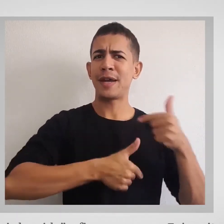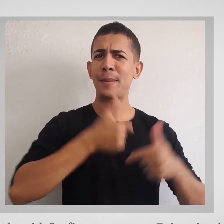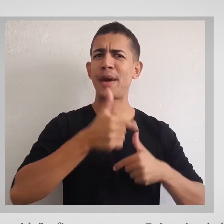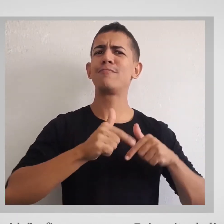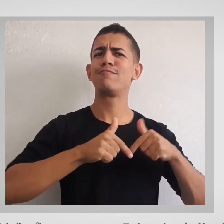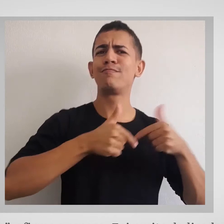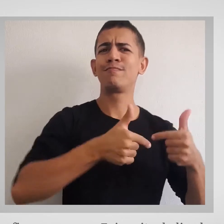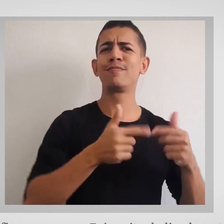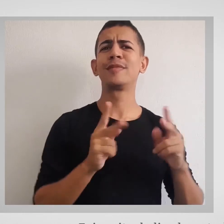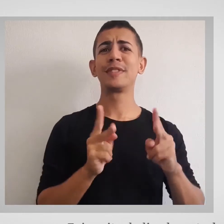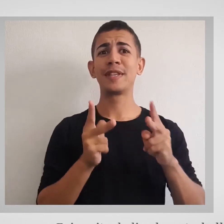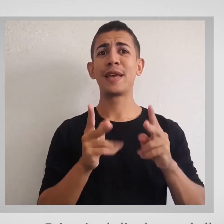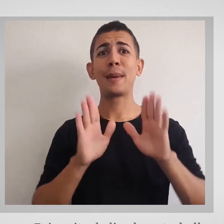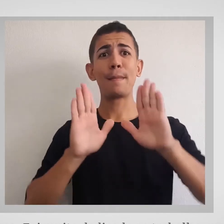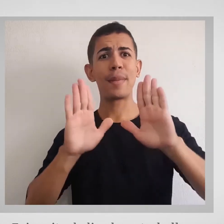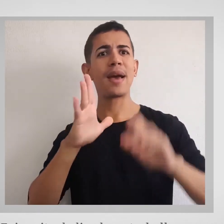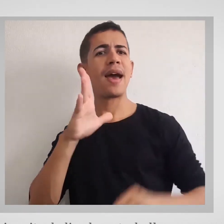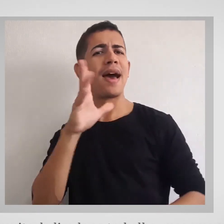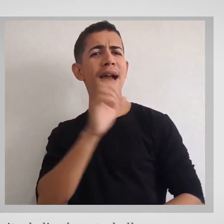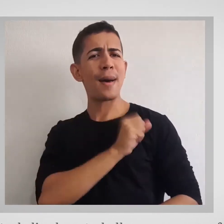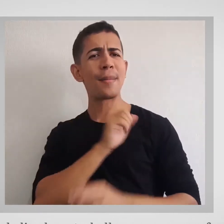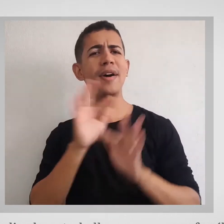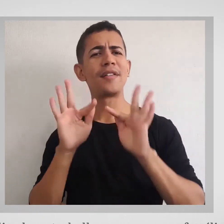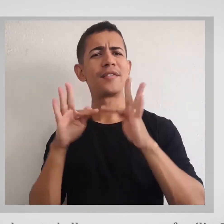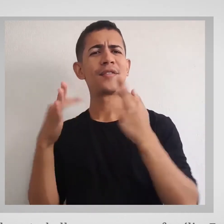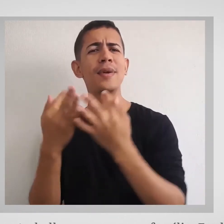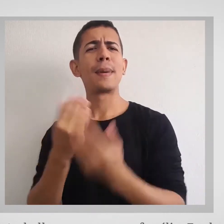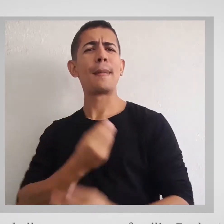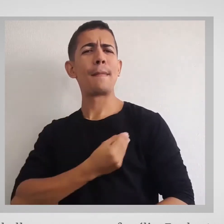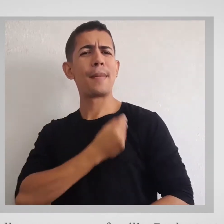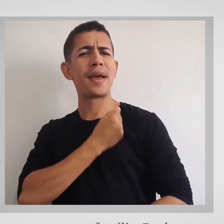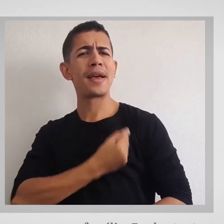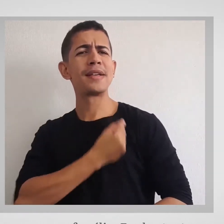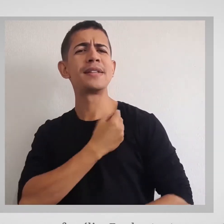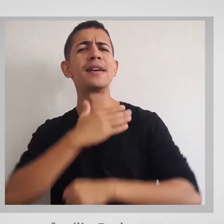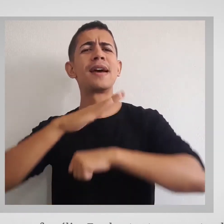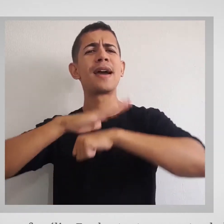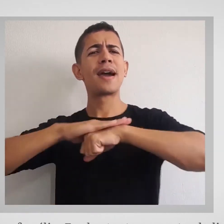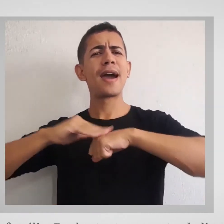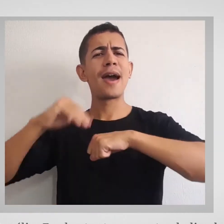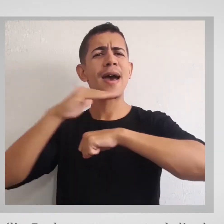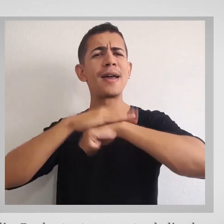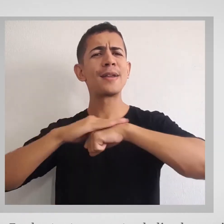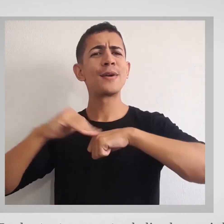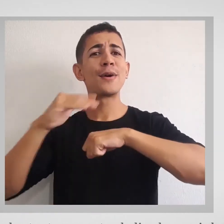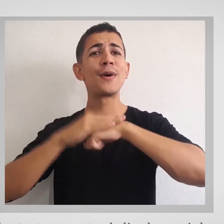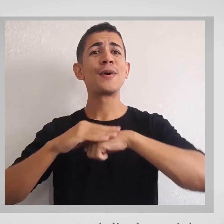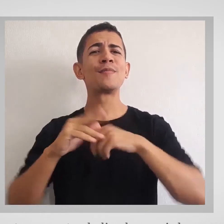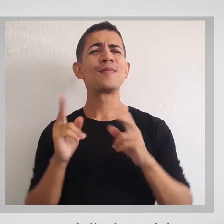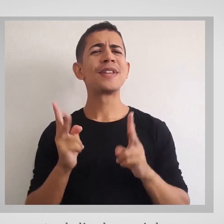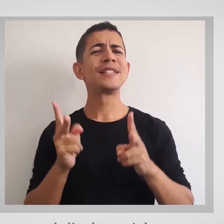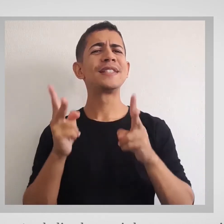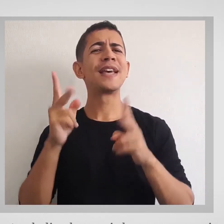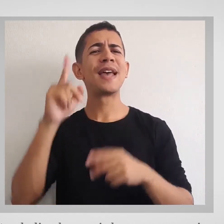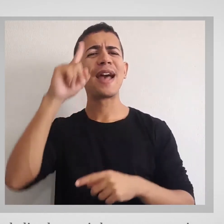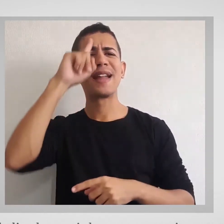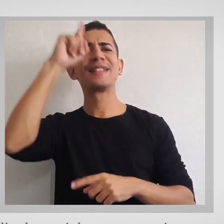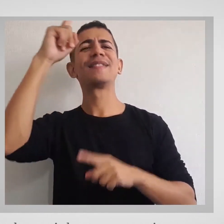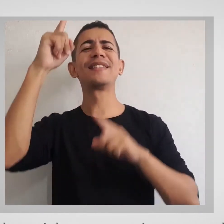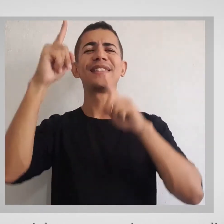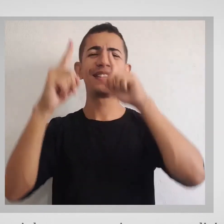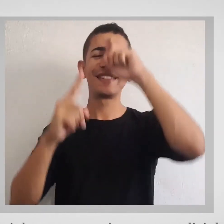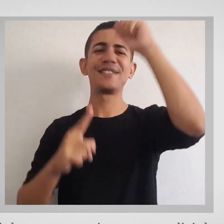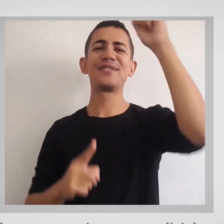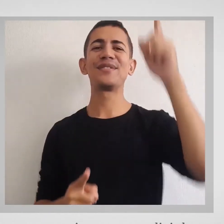amava a família. Era bastante presente, dedicado e carinhoso com os pais e sempre adivinhava o que os filhos queriam.